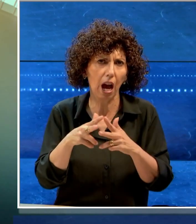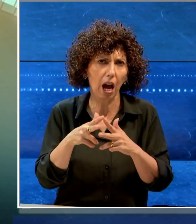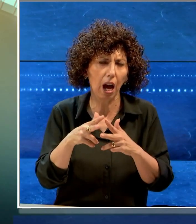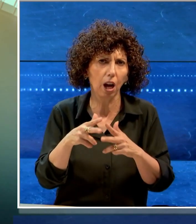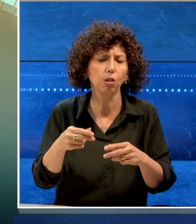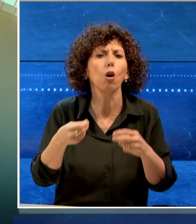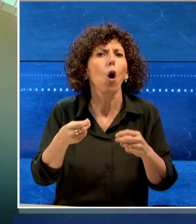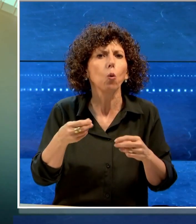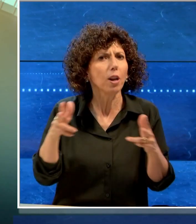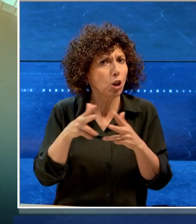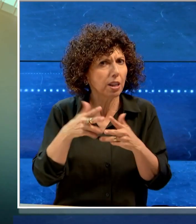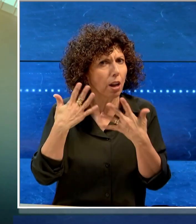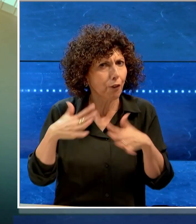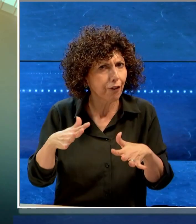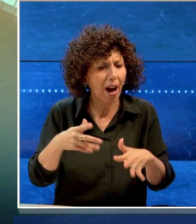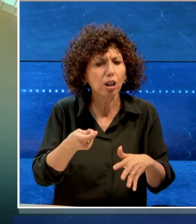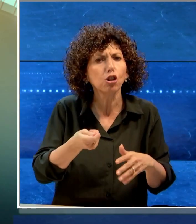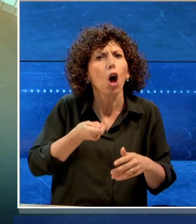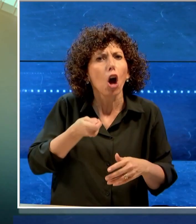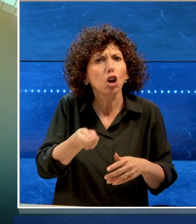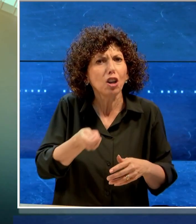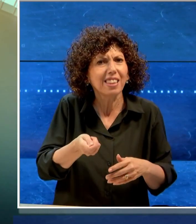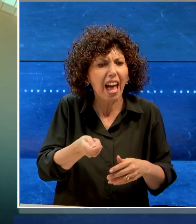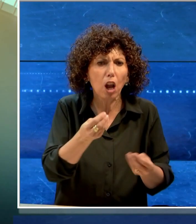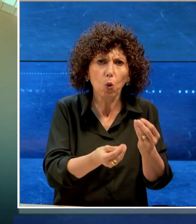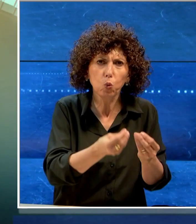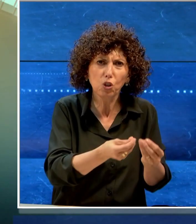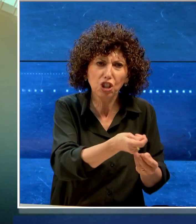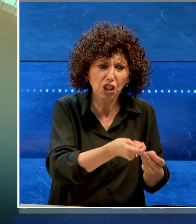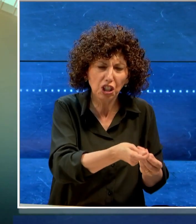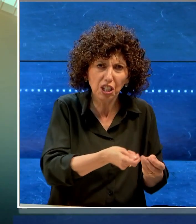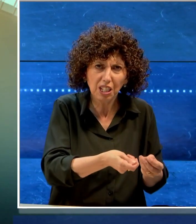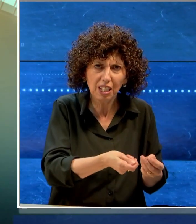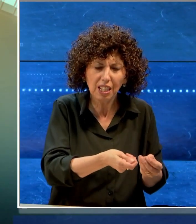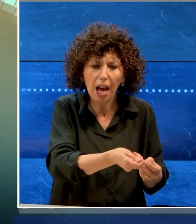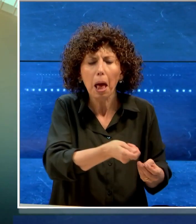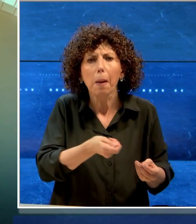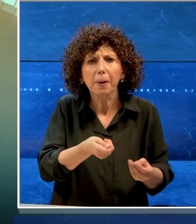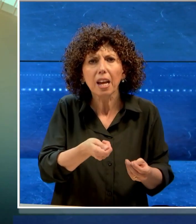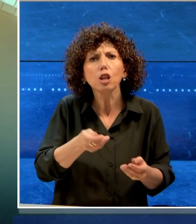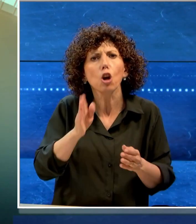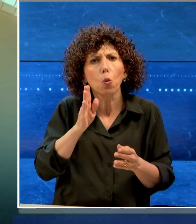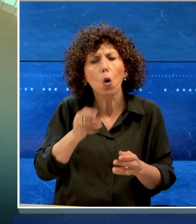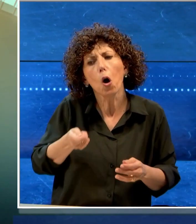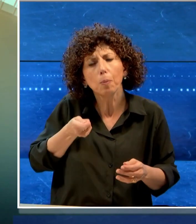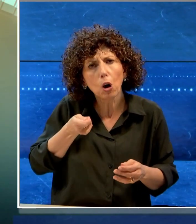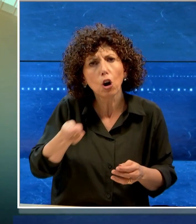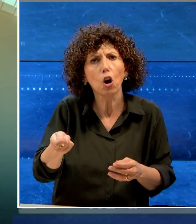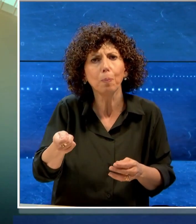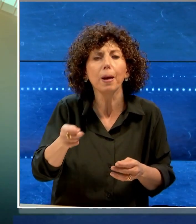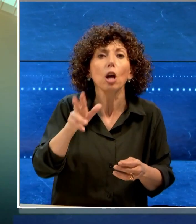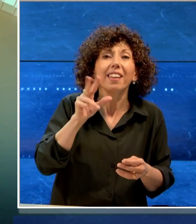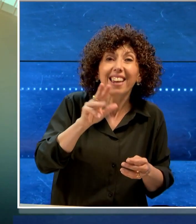Durante l'iverbio sarebbe spuntato un coltello presumibilmente preso dagli utensili da cucina. Con l'arma il